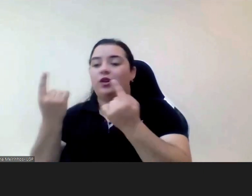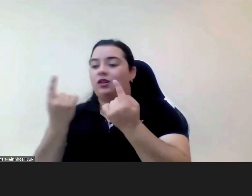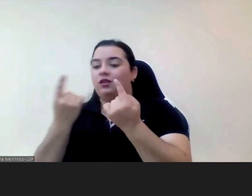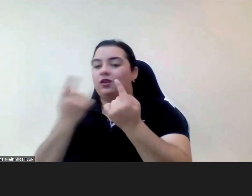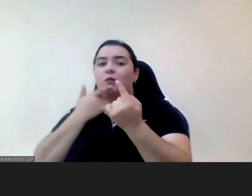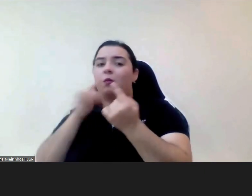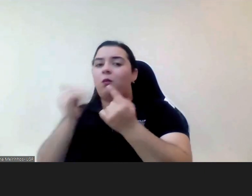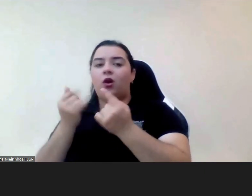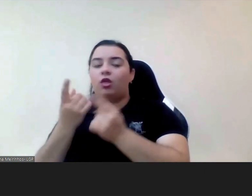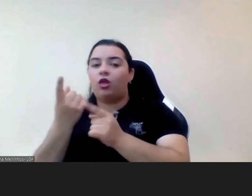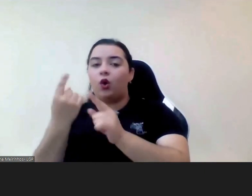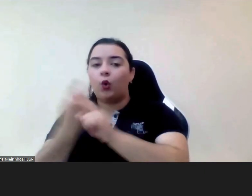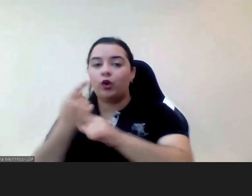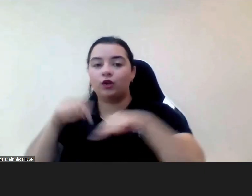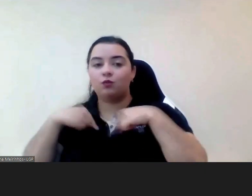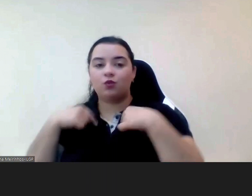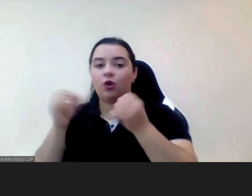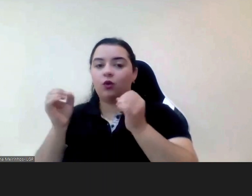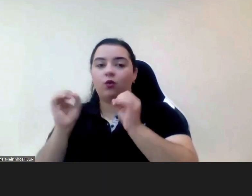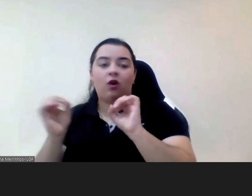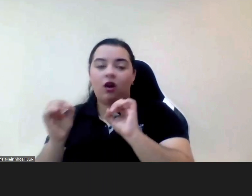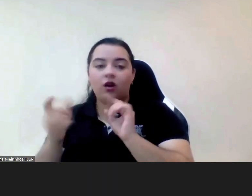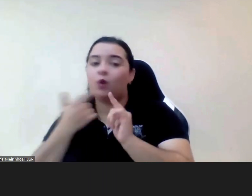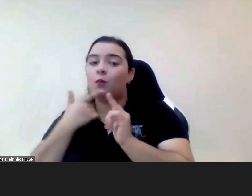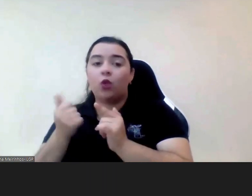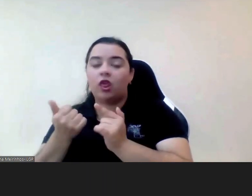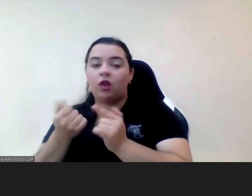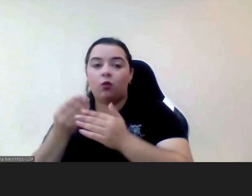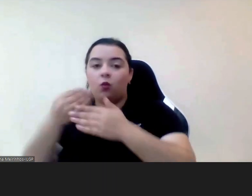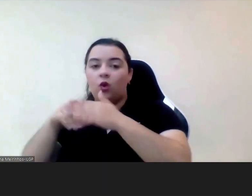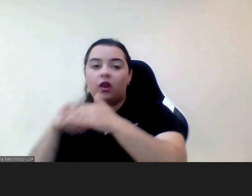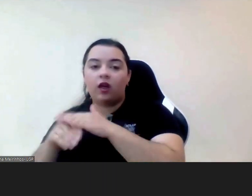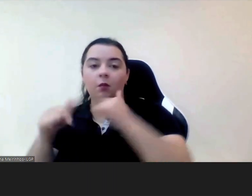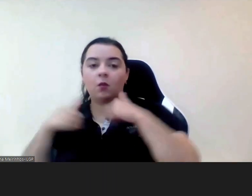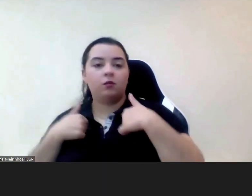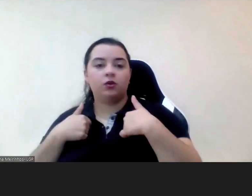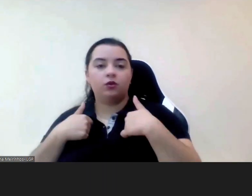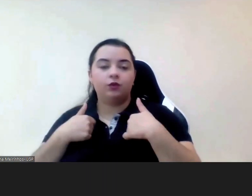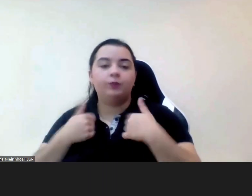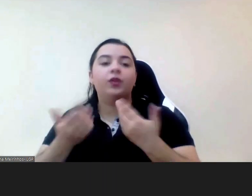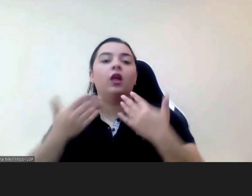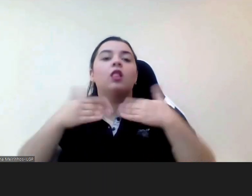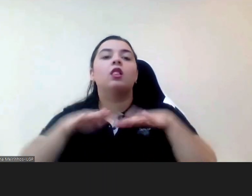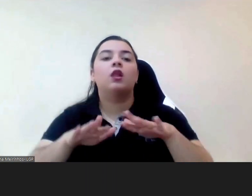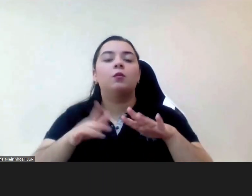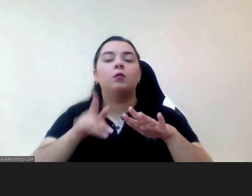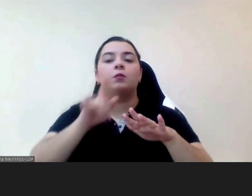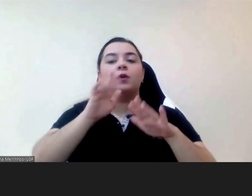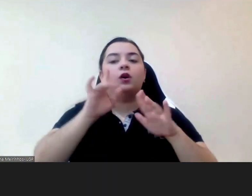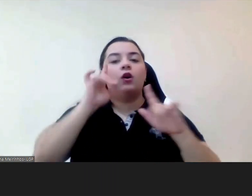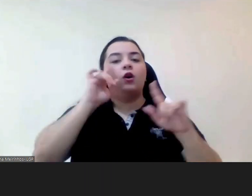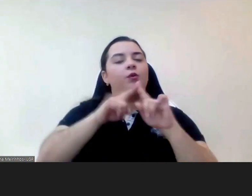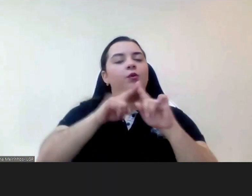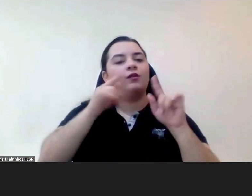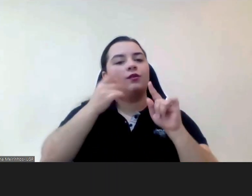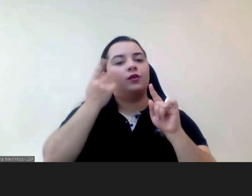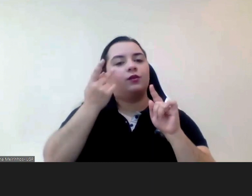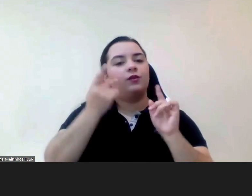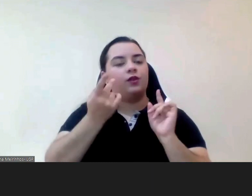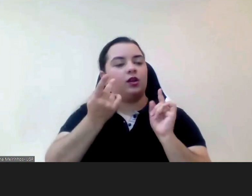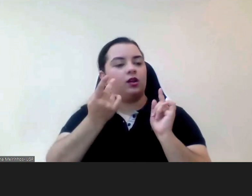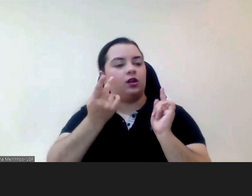a sua roupa pessoal tudo isso para exercerem o seu direito a uma cidadania plena ainda que tivessem aqui alguma